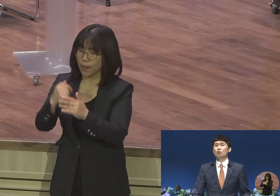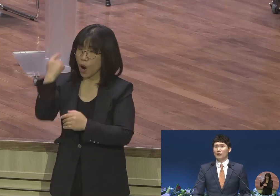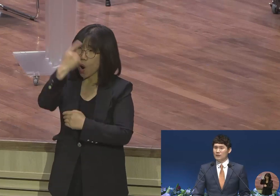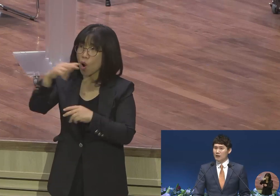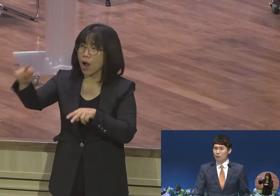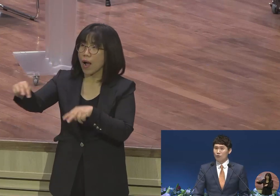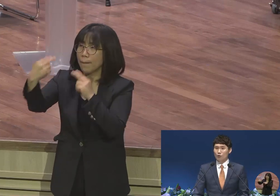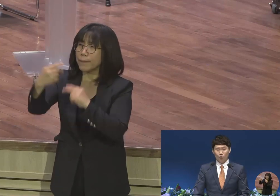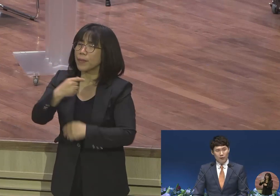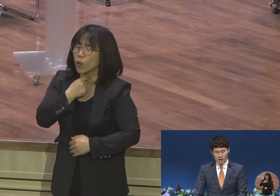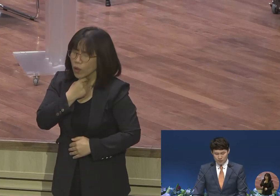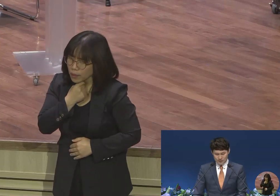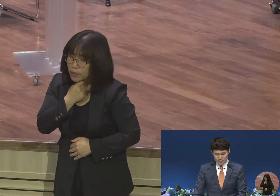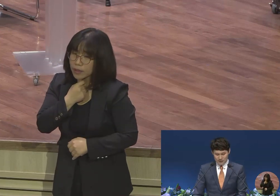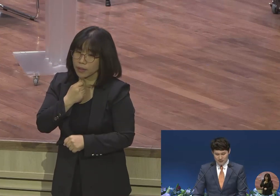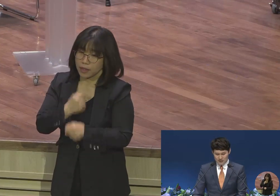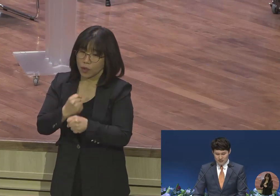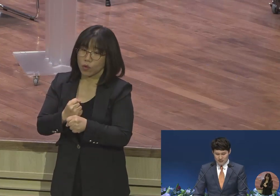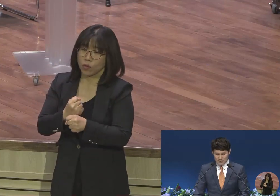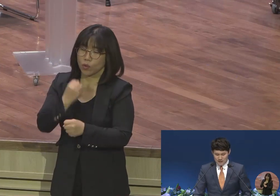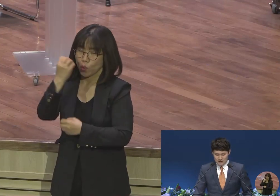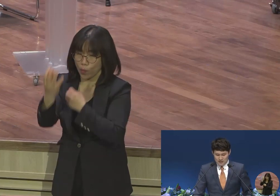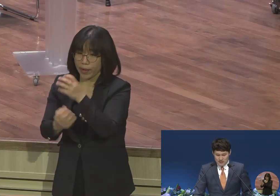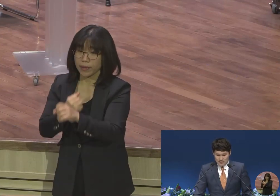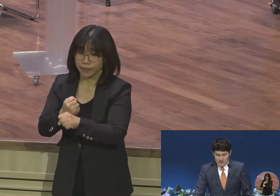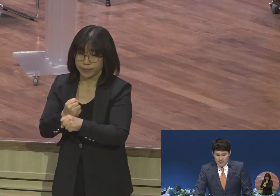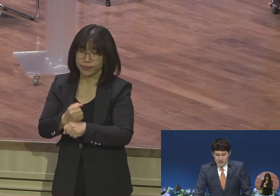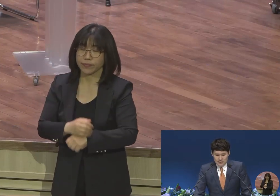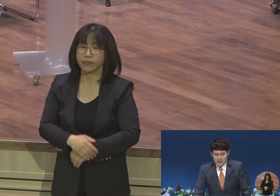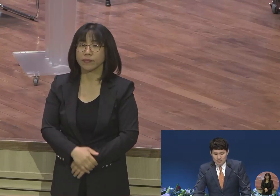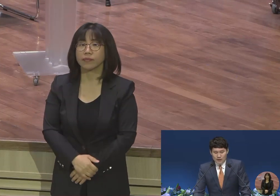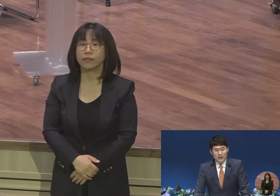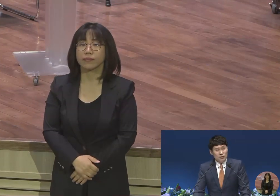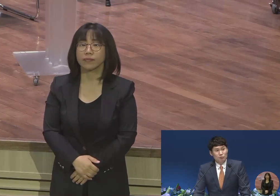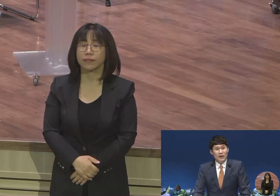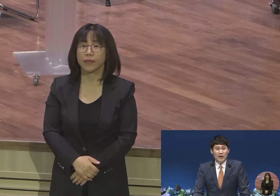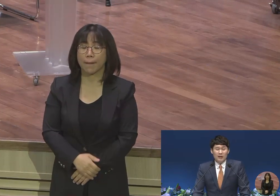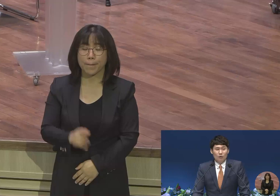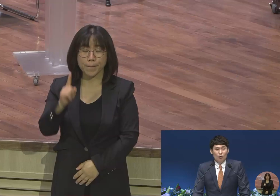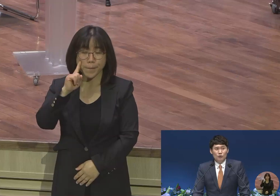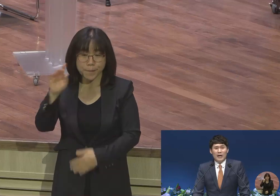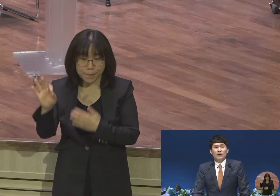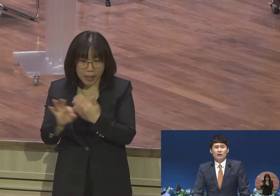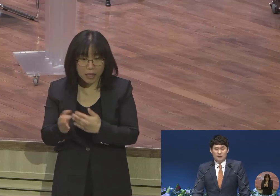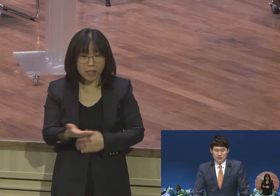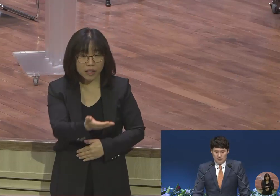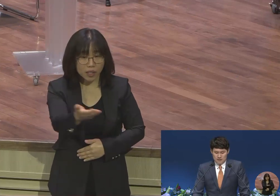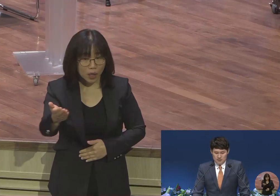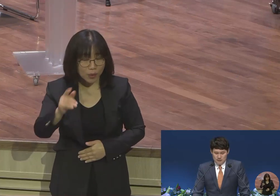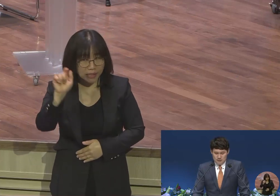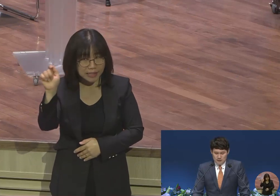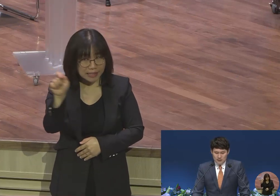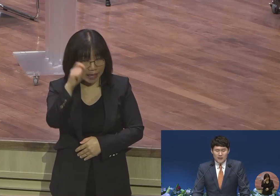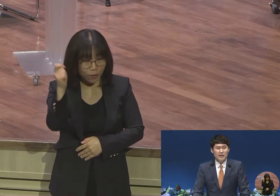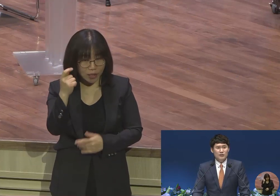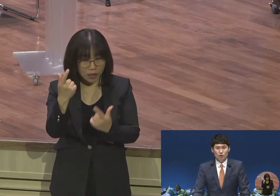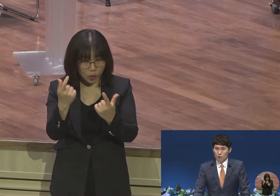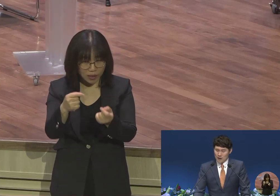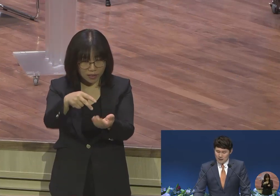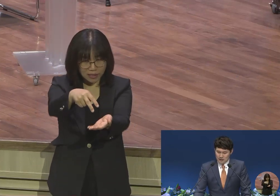원한다라고 고백하고 있습니다 만약 여러분에게 오늘 다윗과 같은 생각지도 못한